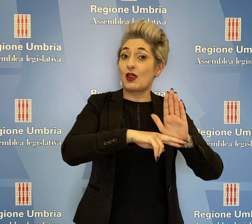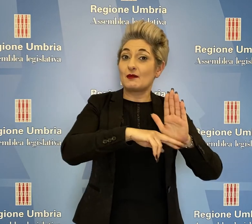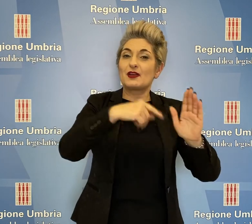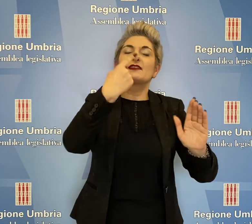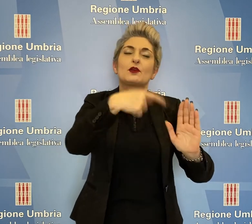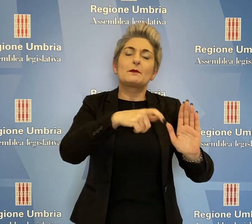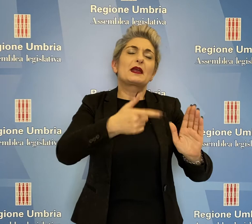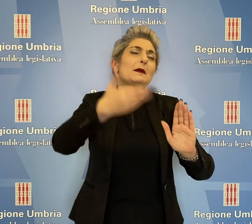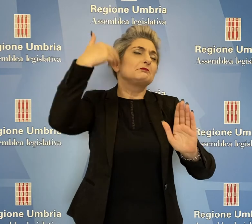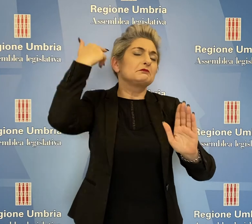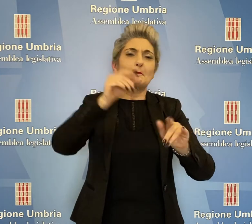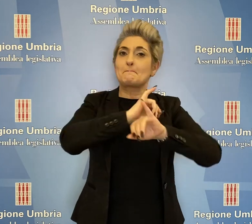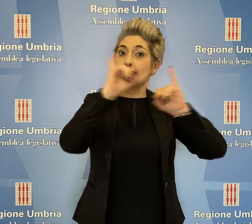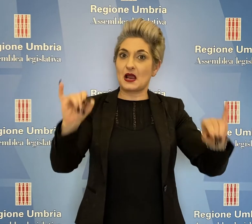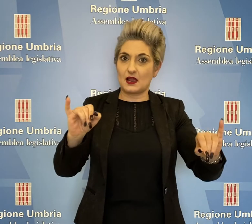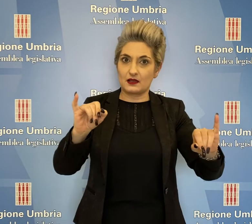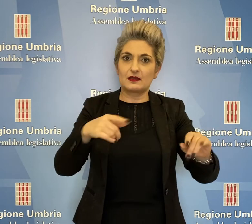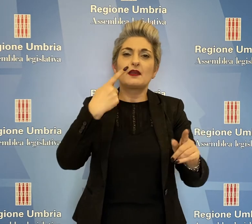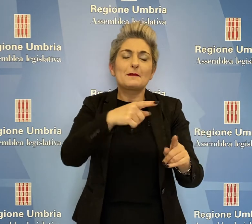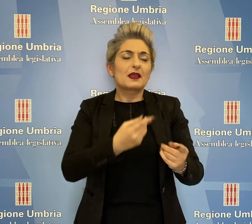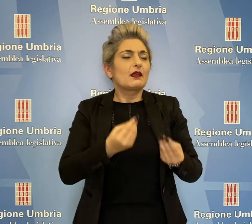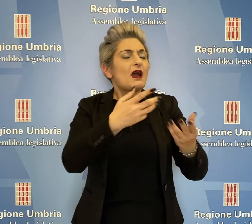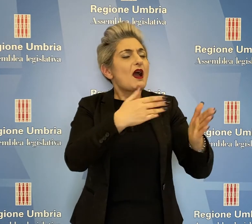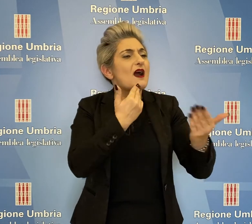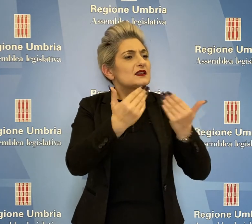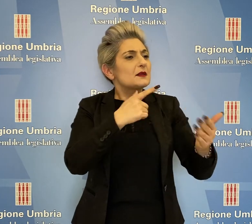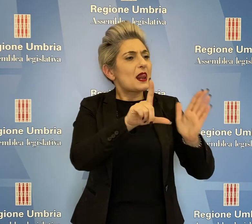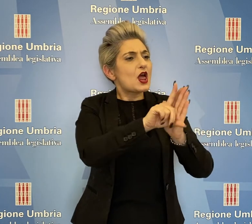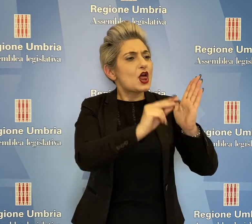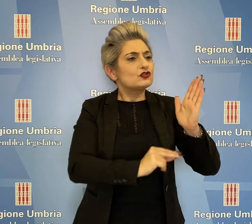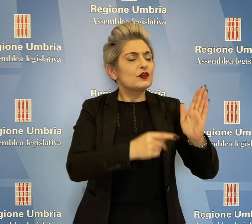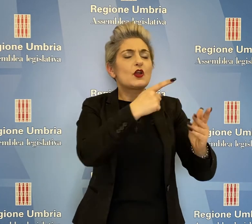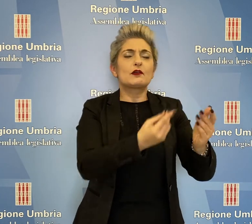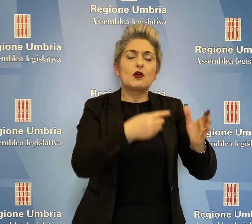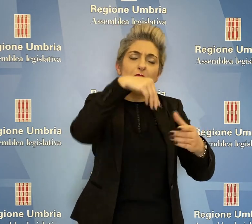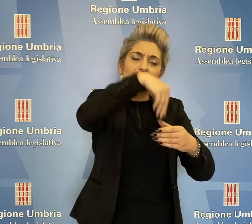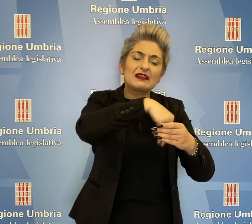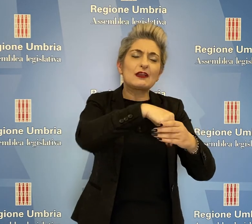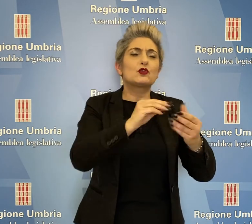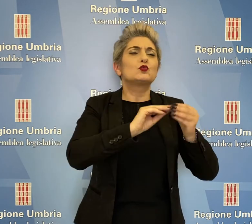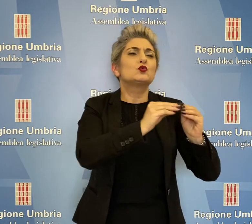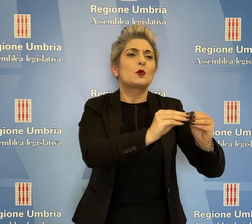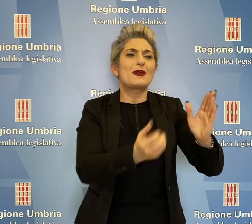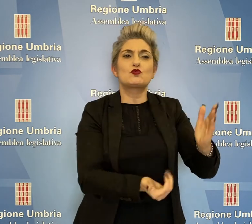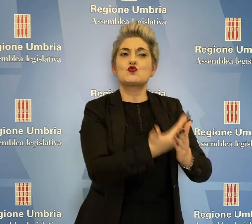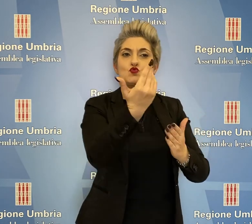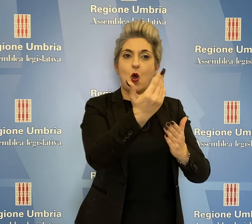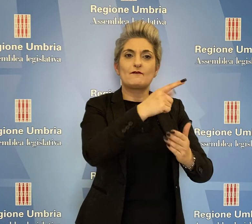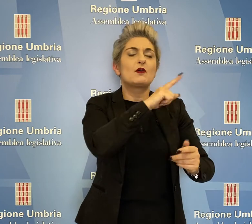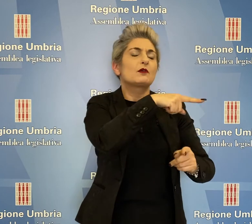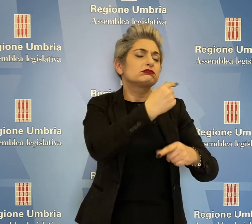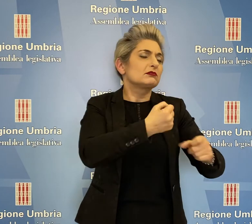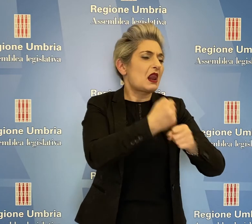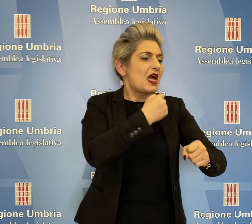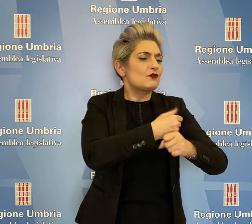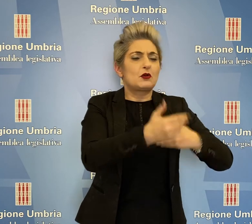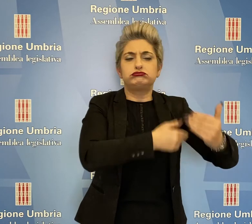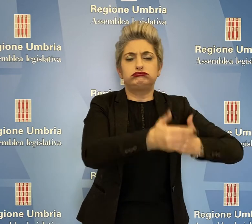prima accaduto, per dotare l'Assemblea legislativa di uno strumento rinnovato e in grado di assicurare speditezza ed efficienza